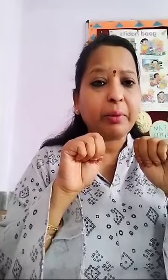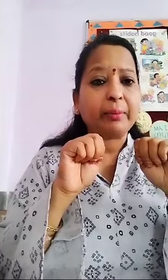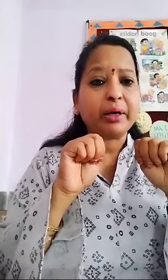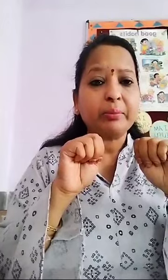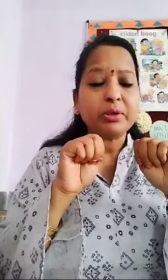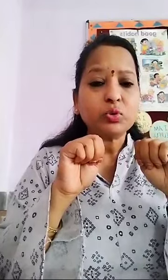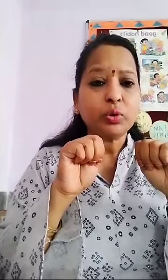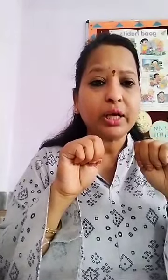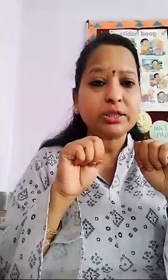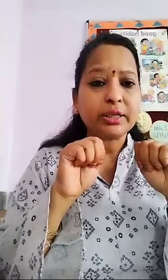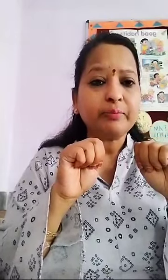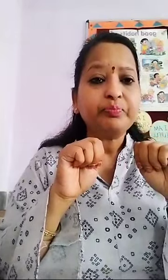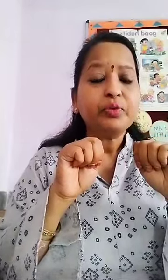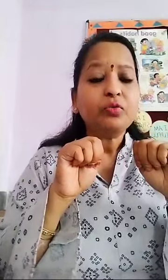सुनो देवान से 43